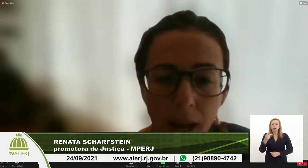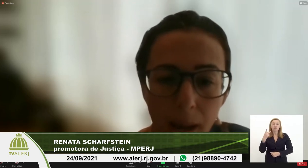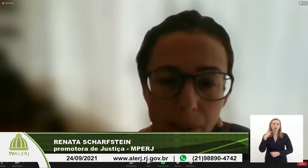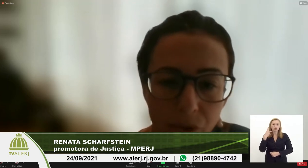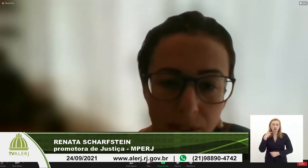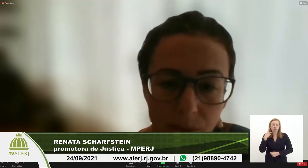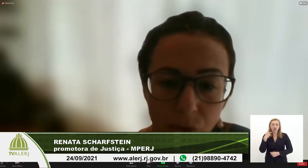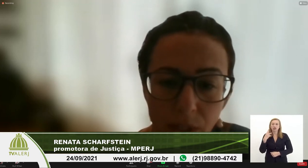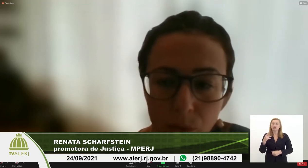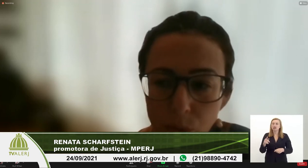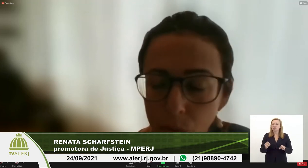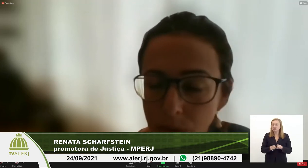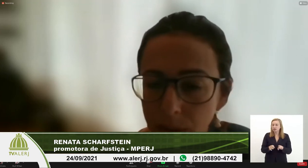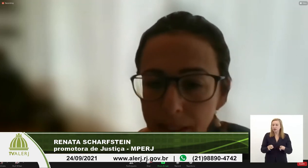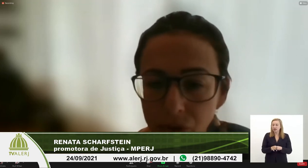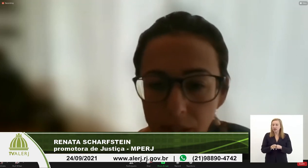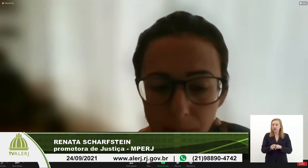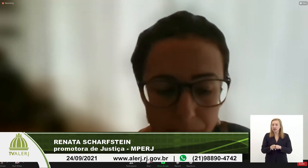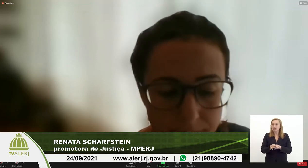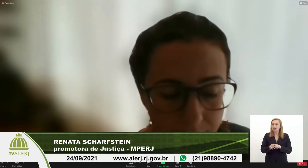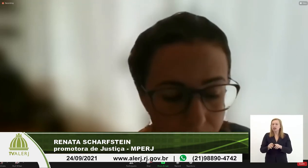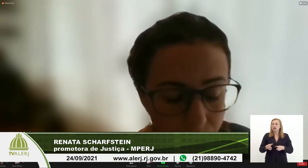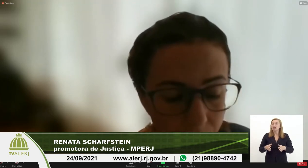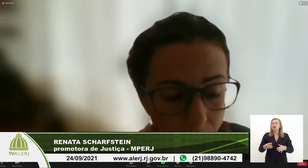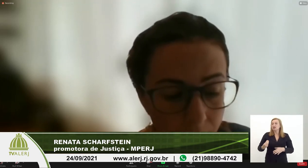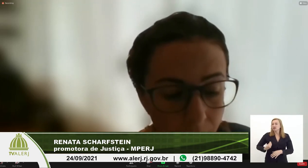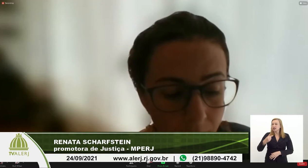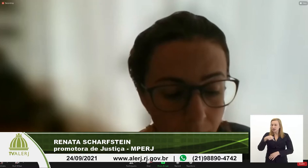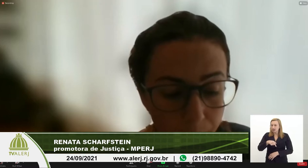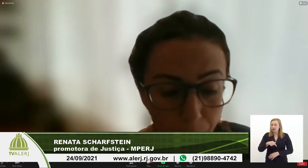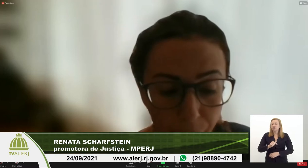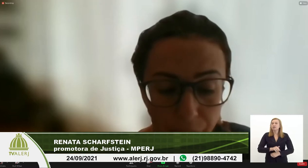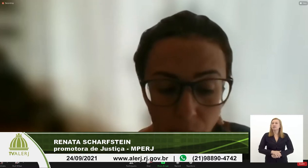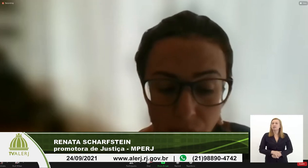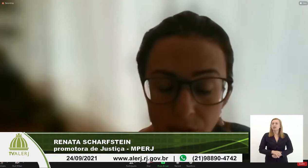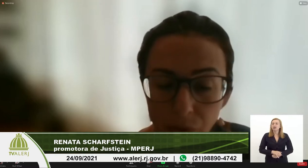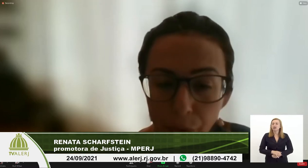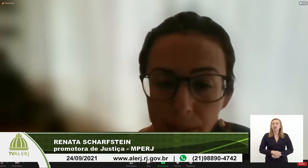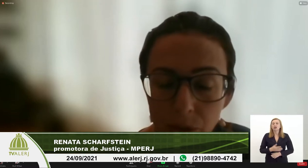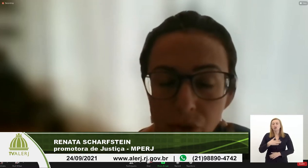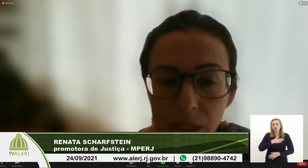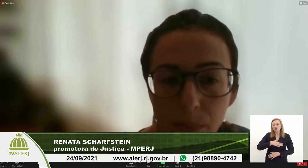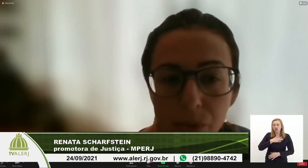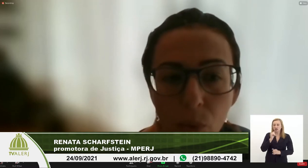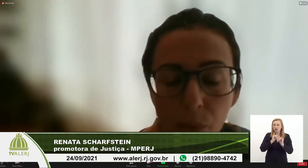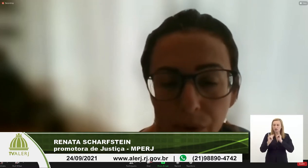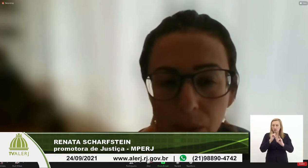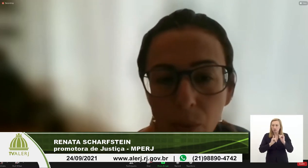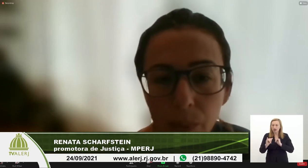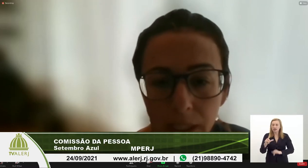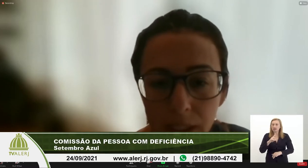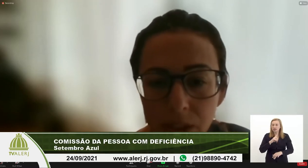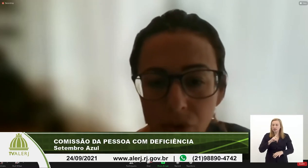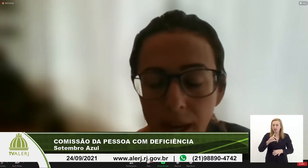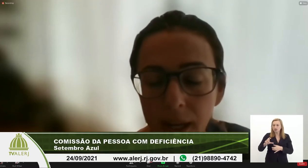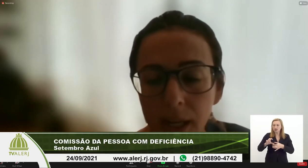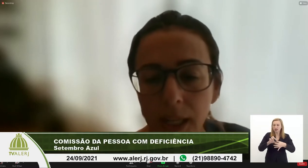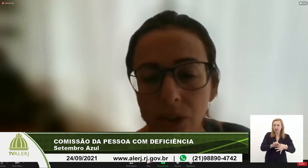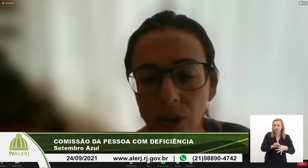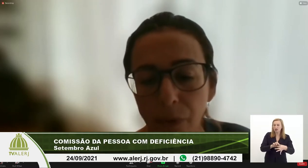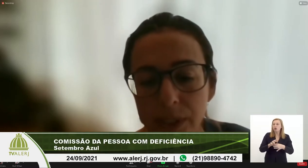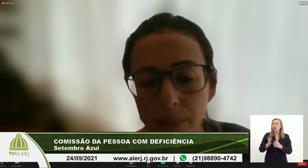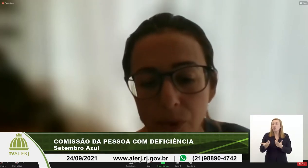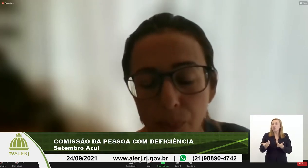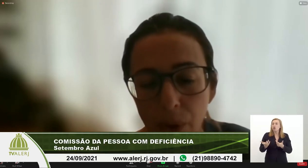que tem abrangência no estado todo também está aqui presente por fim eu gostaria de informar que nós temos um convênio com o INIS né